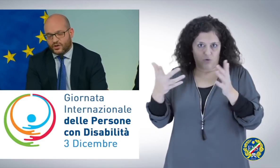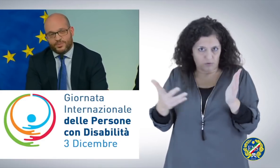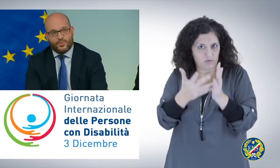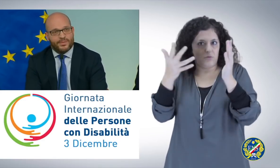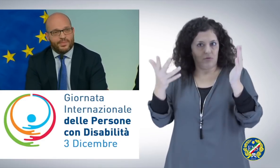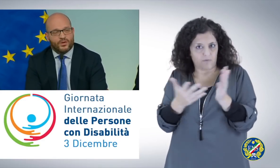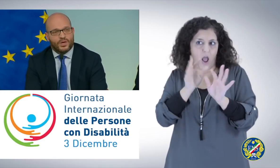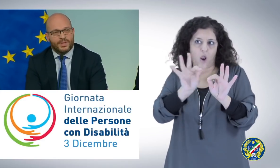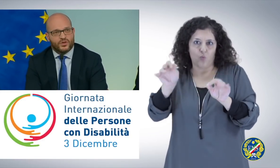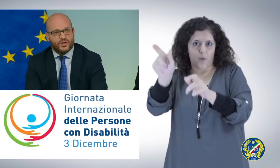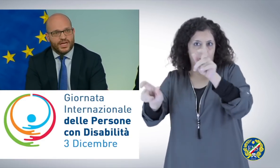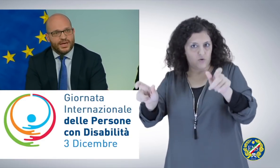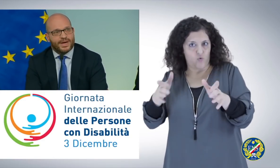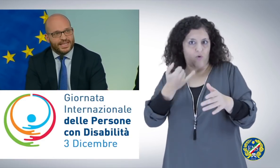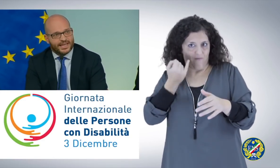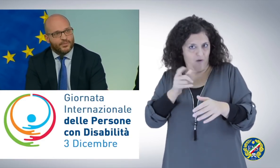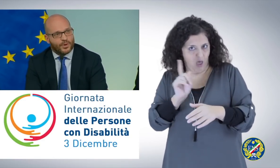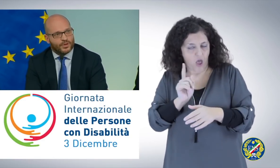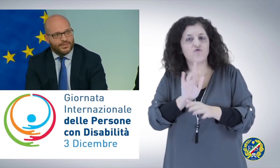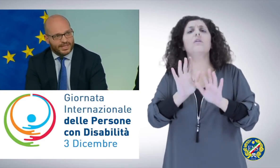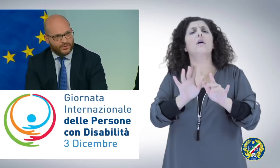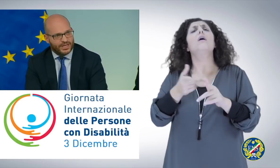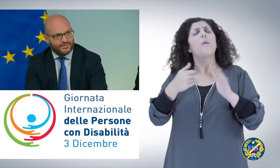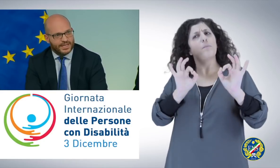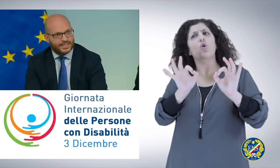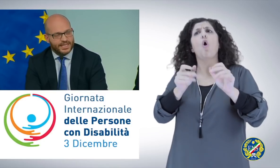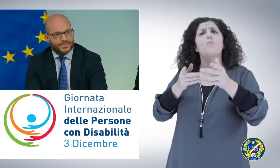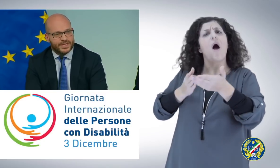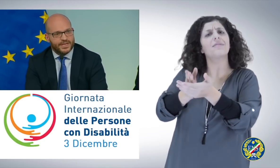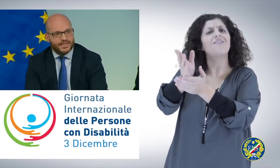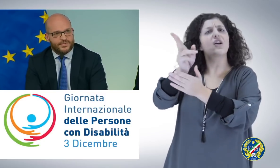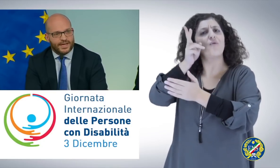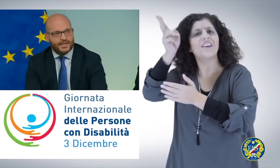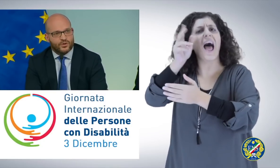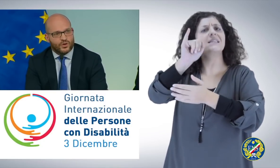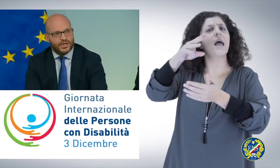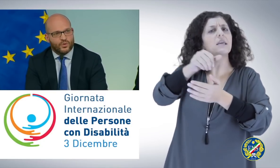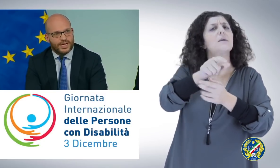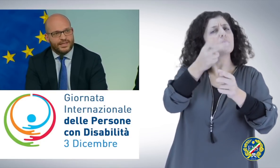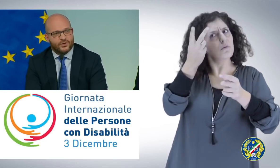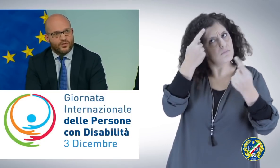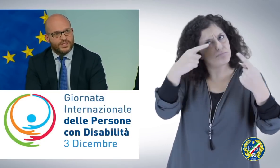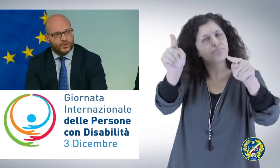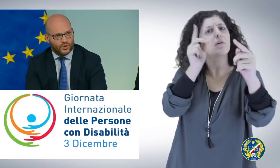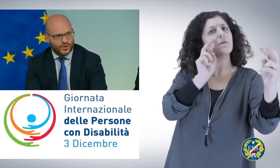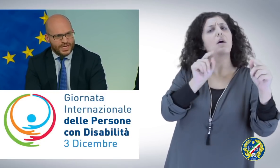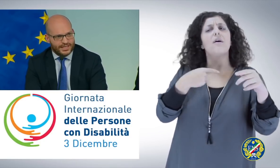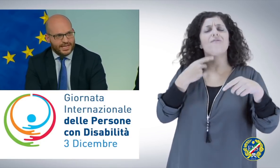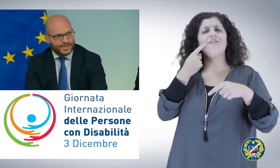problemi per alcune persone ma chiederemo proprio tramite la Guardia di Finanza e l'Inps di fare dei controlli accurati laddove ci sono delle